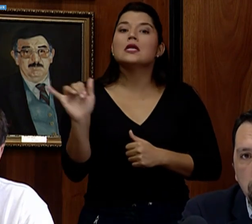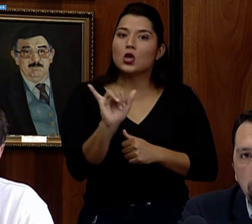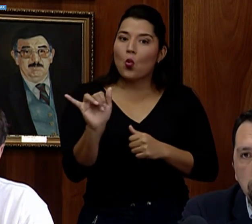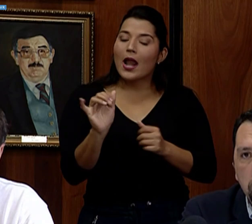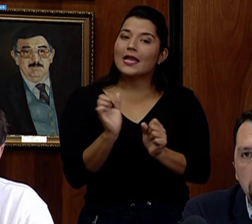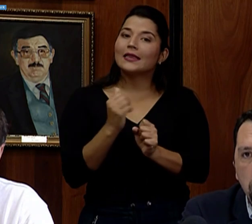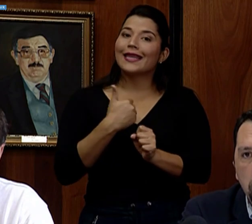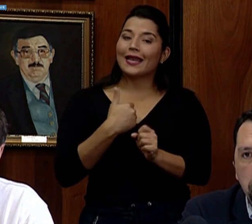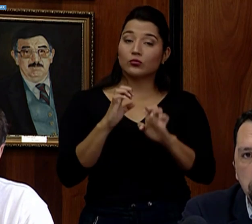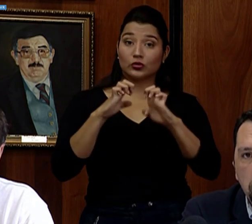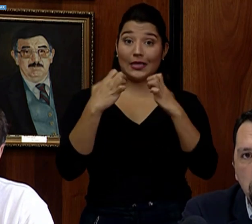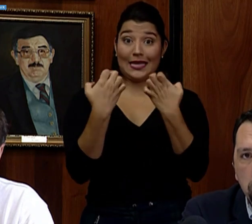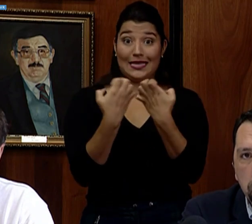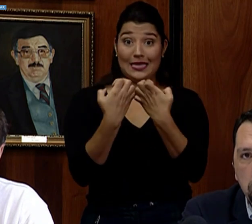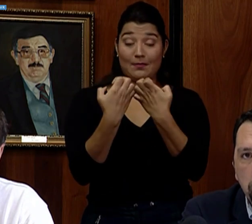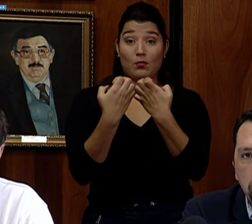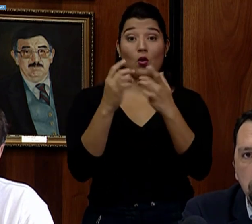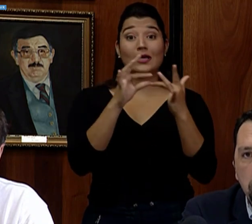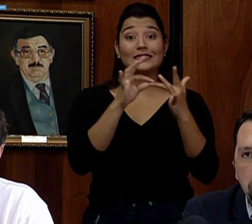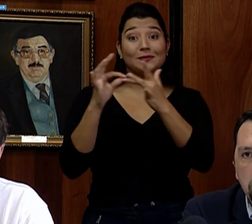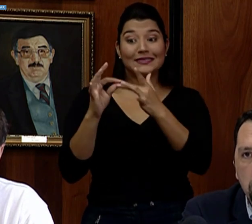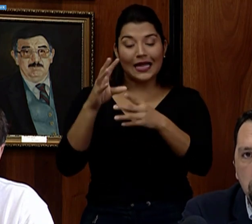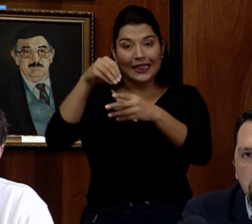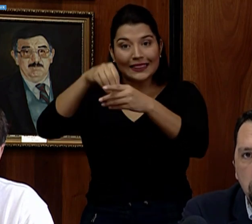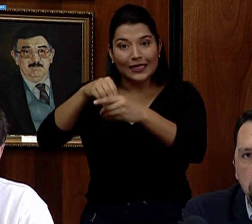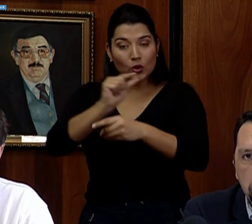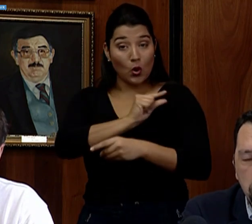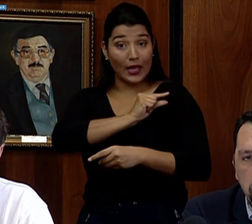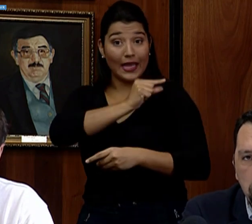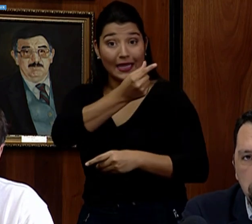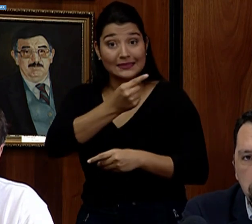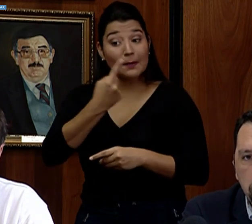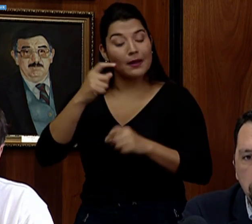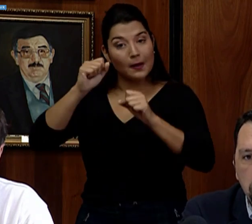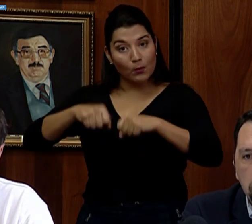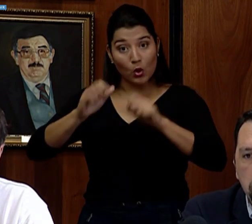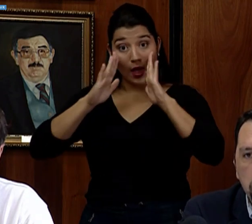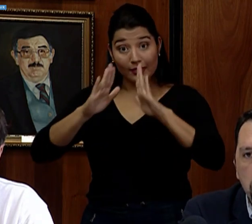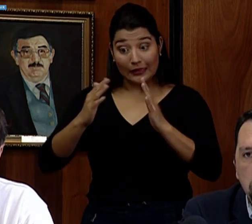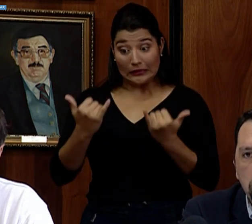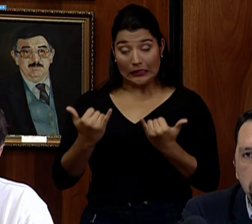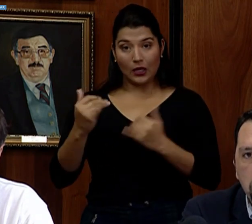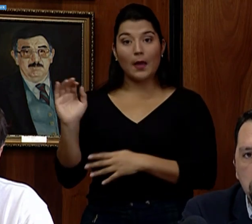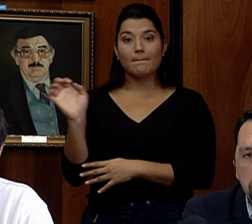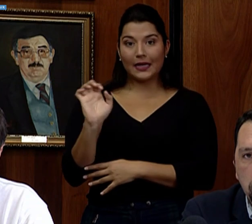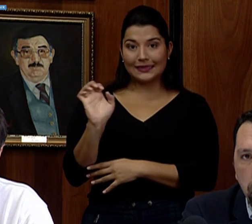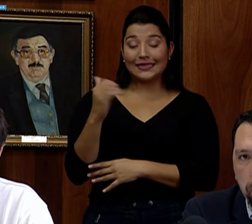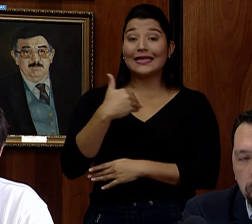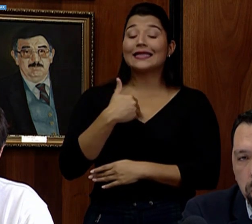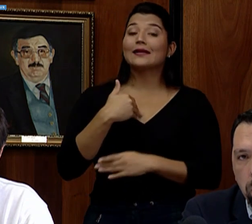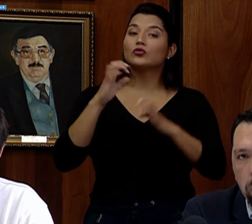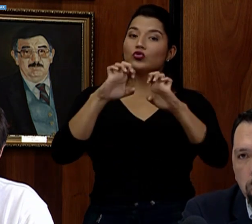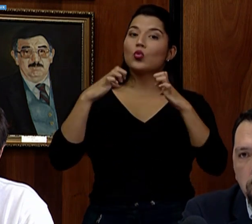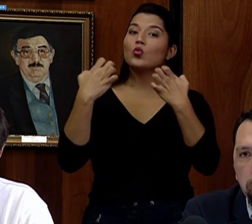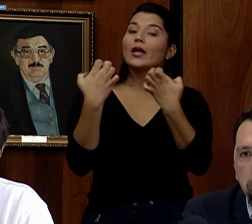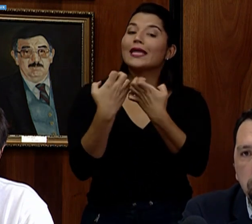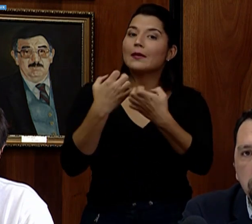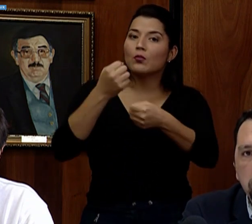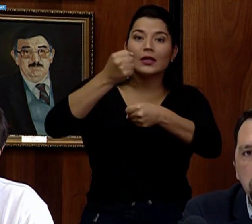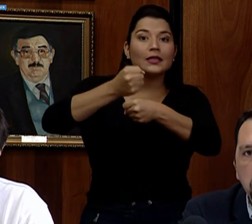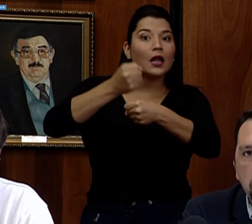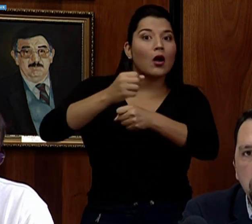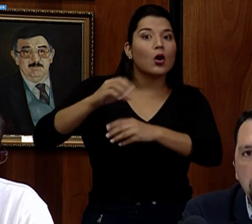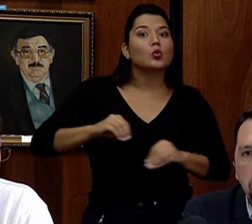especial dentro de la gerencia de la logística para la atención de esta emergencia. Tenemos un equipo de tarea en 24-7